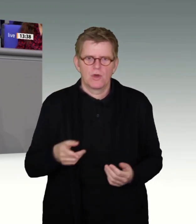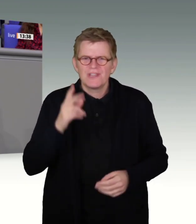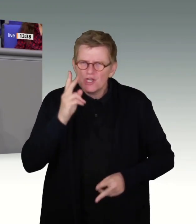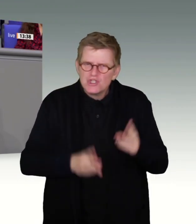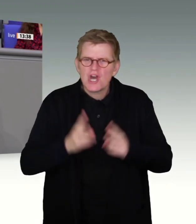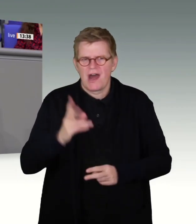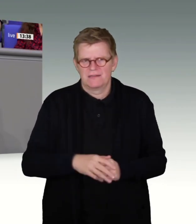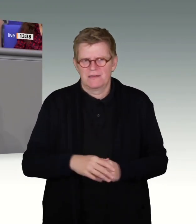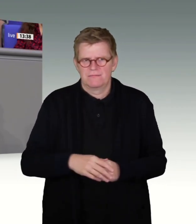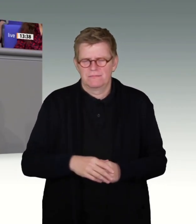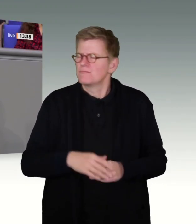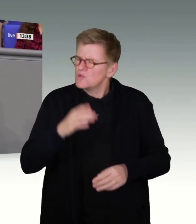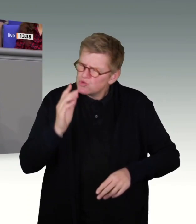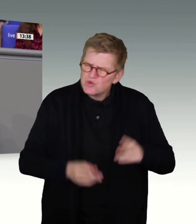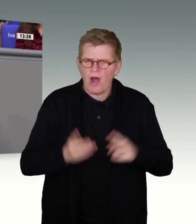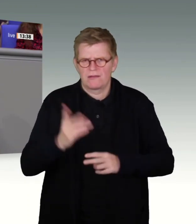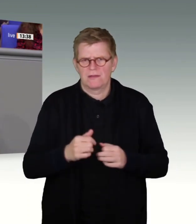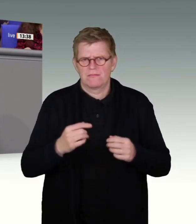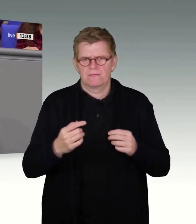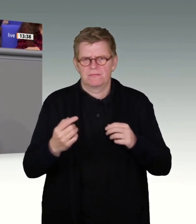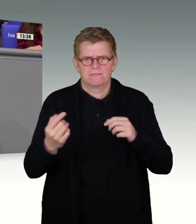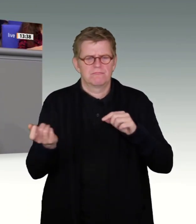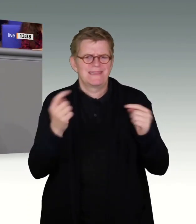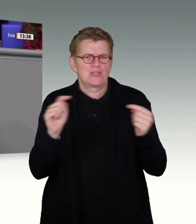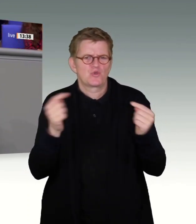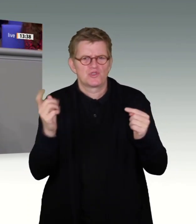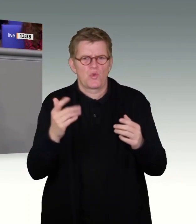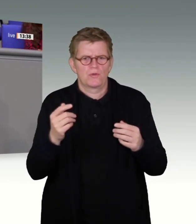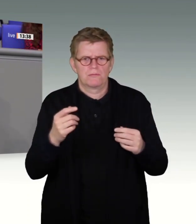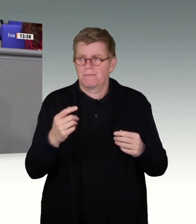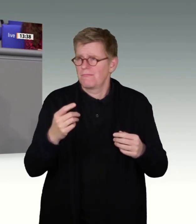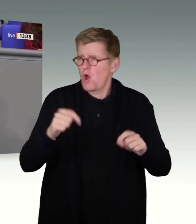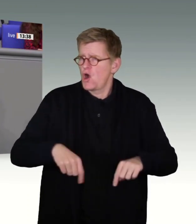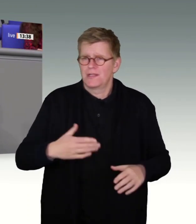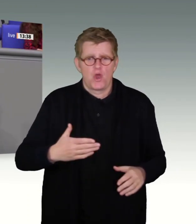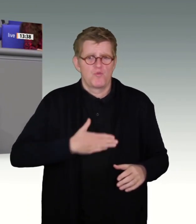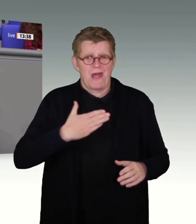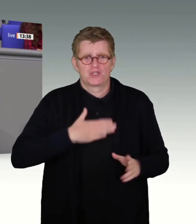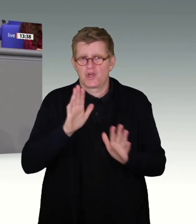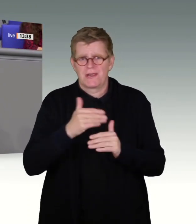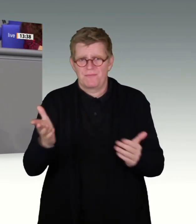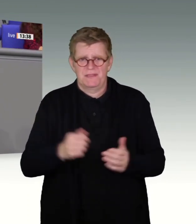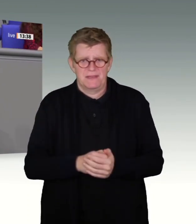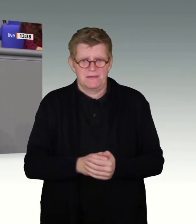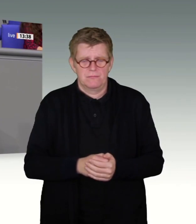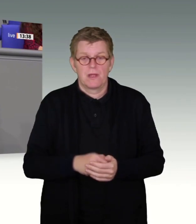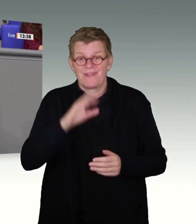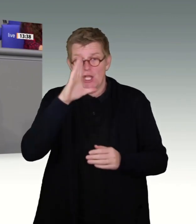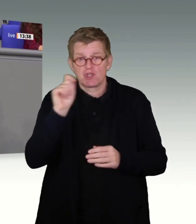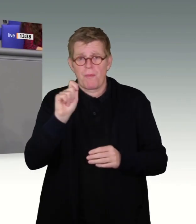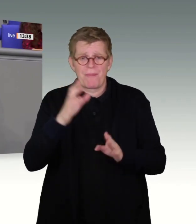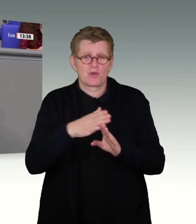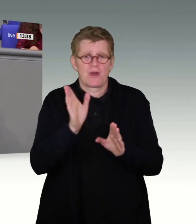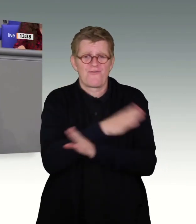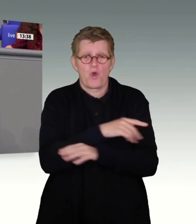bislang verlaufen ist. Man hätte die Schallplatte von der Sitzung unmittelbar vor der parlamentarischen Sommerpause einfach hier ablaufen lassen